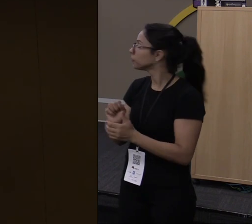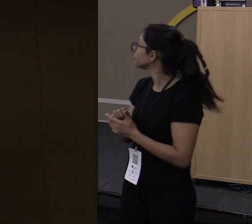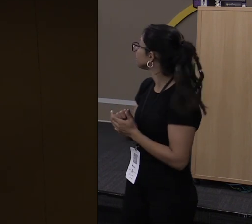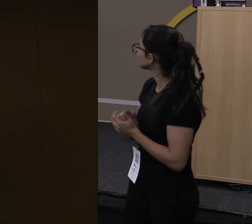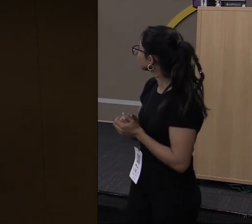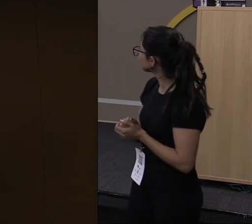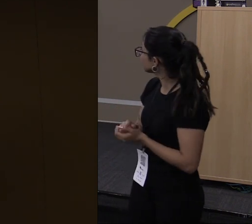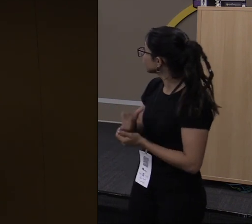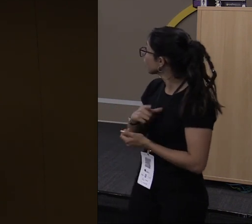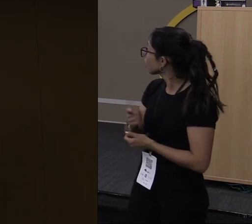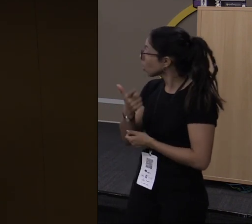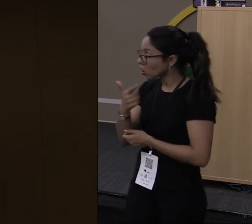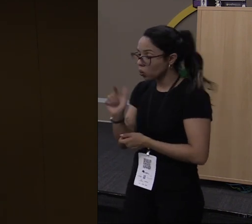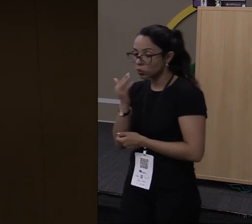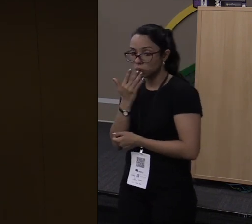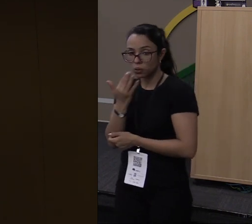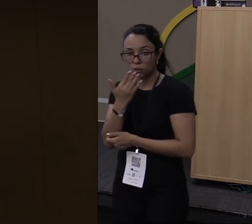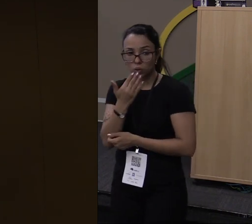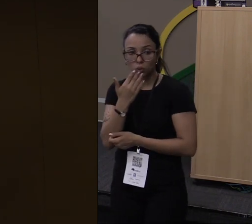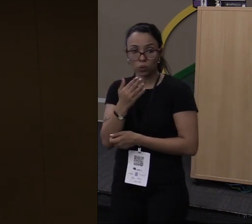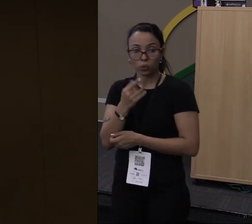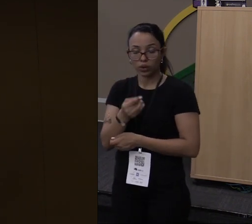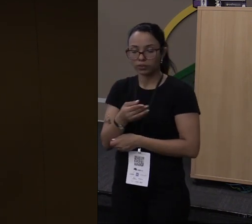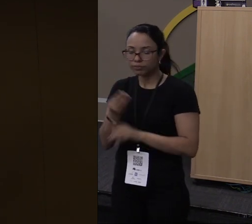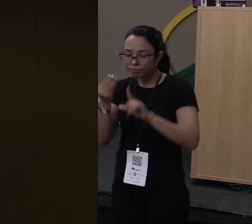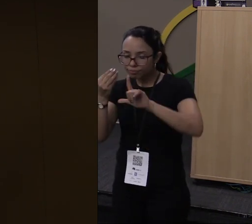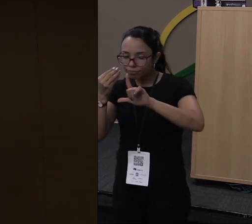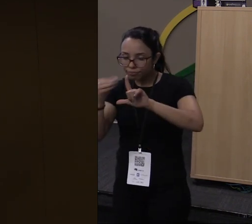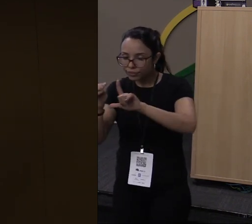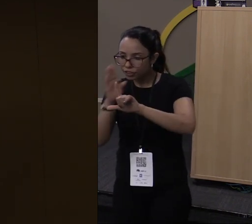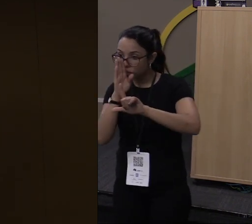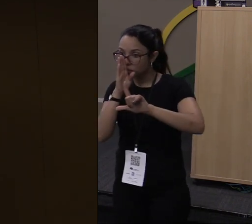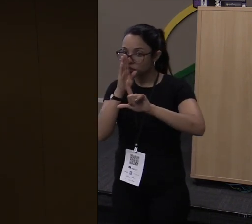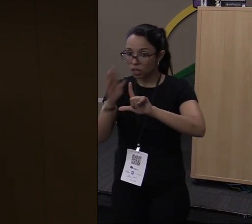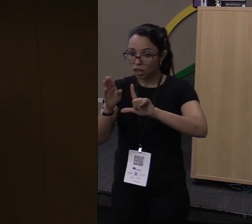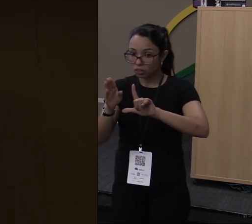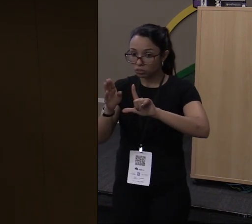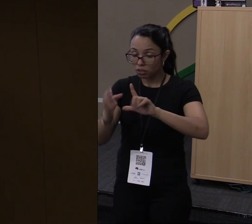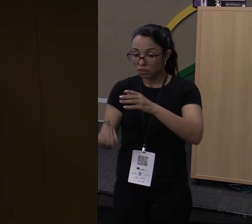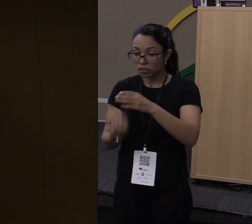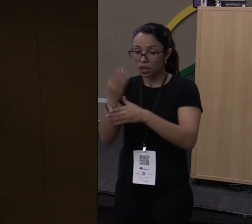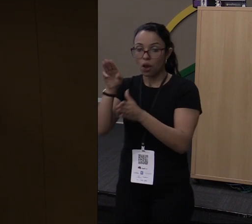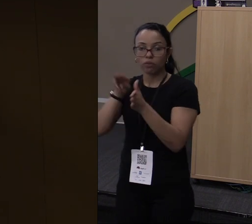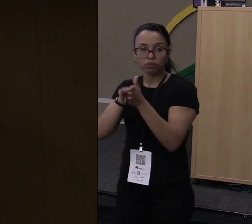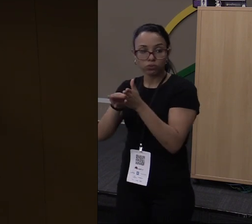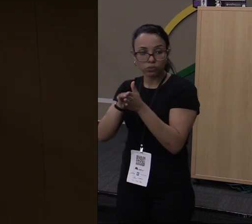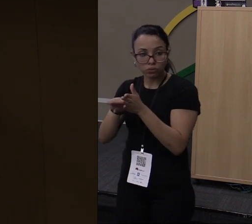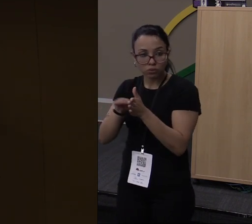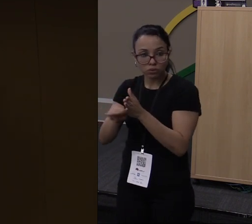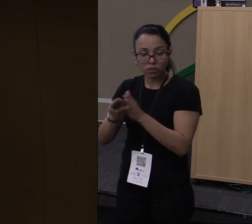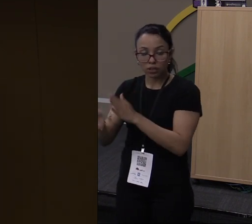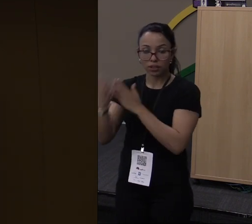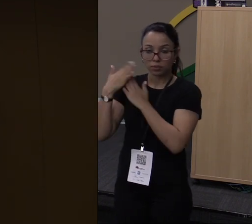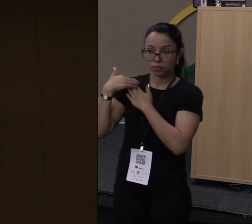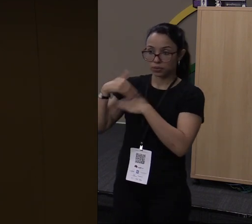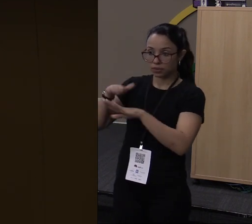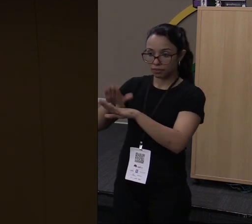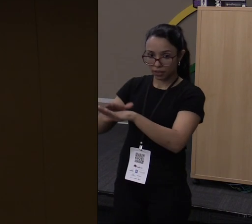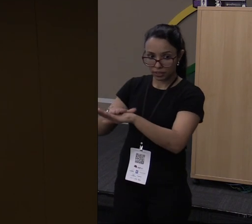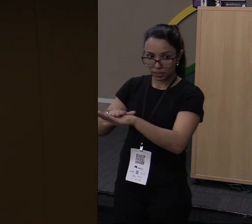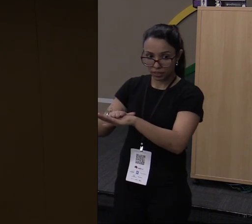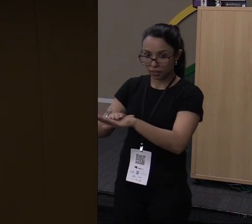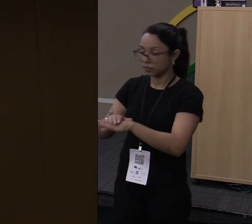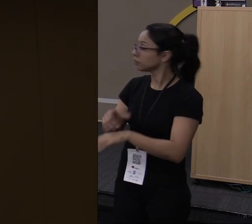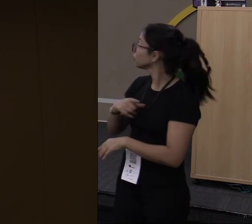uma outra cor, que ao invés de eu inserir ela diretamente, eu vou criar uma função que vai ser responsável por fazer isso. Está aqui em cima,